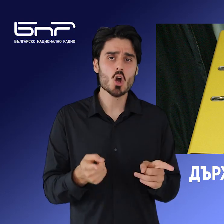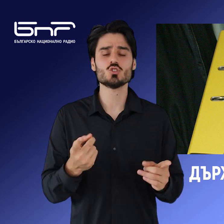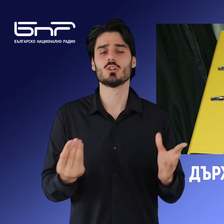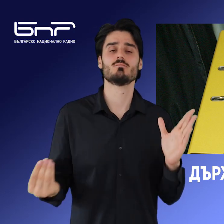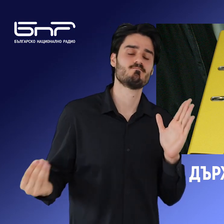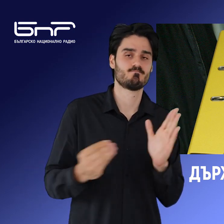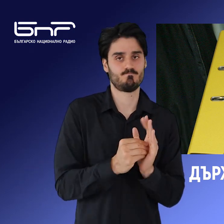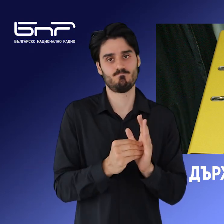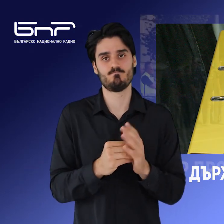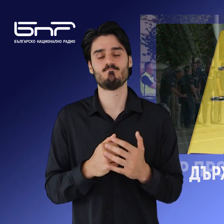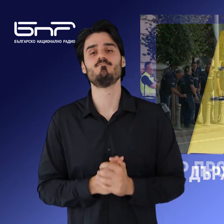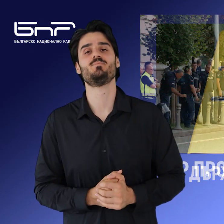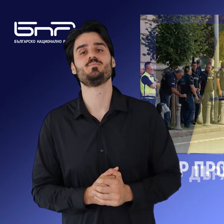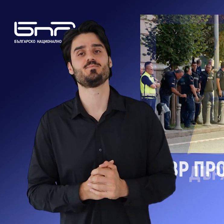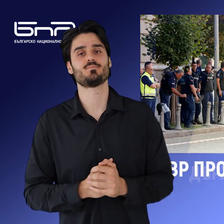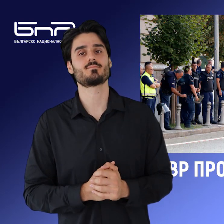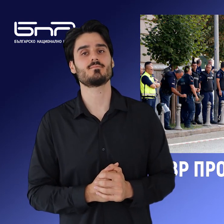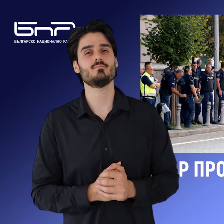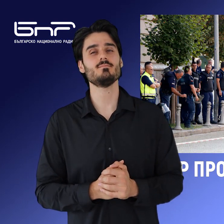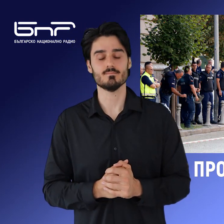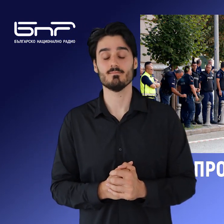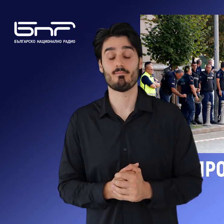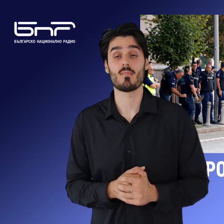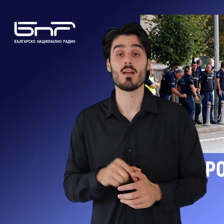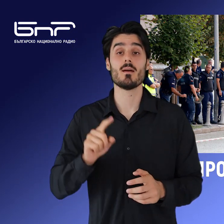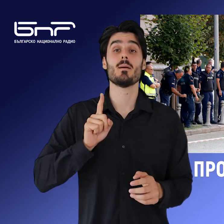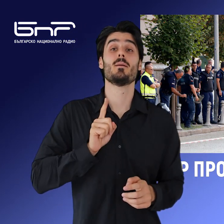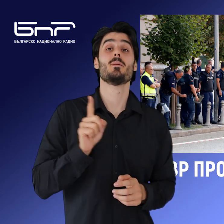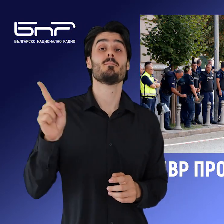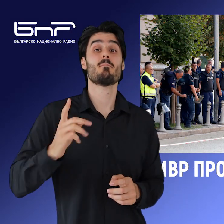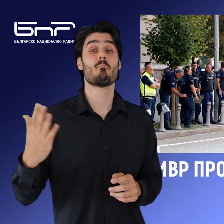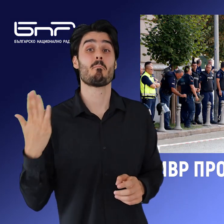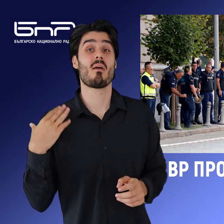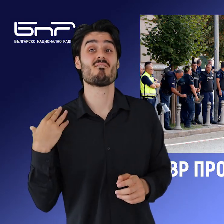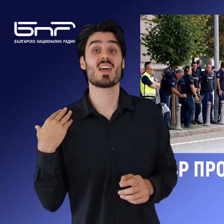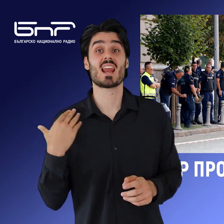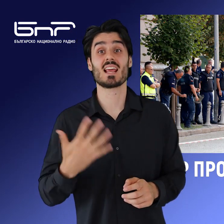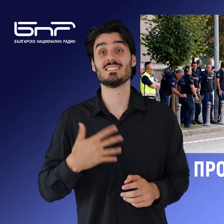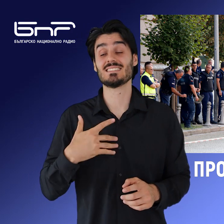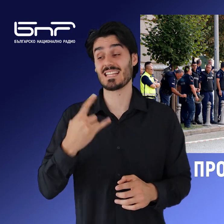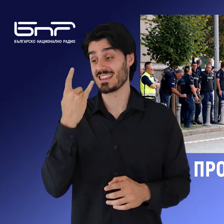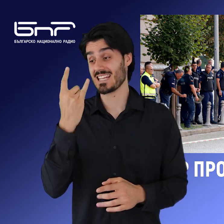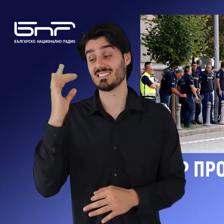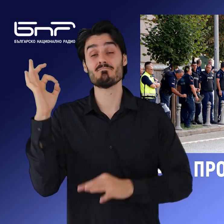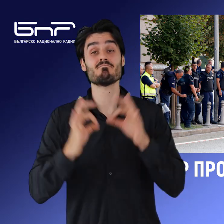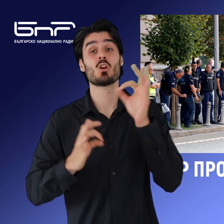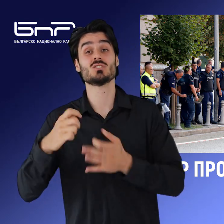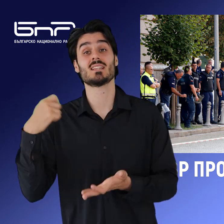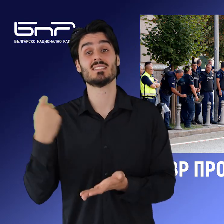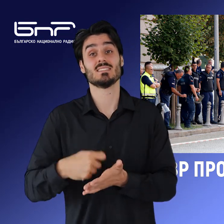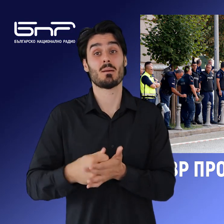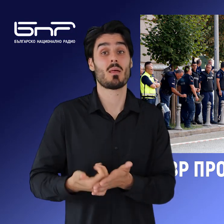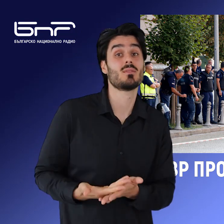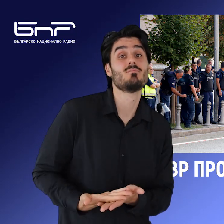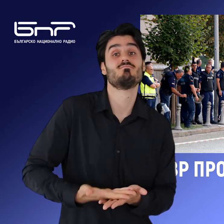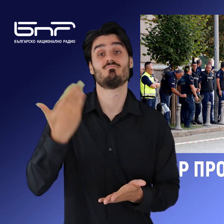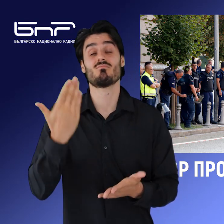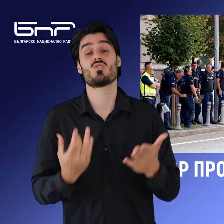заложена. Сложителите в Мевере настояват за поне 10% увеличение на заплатите в новия бюджет. Синдикалната